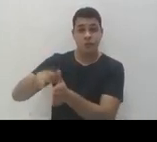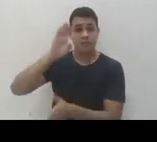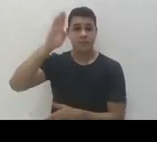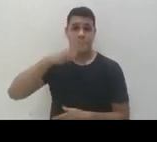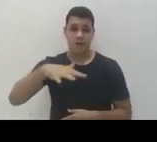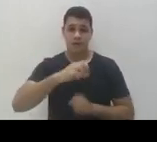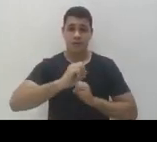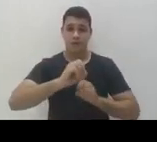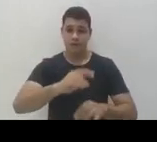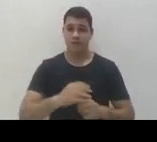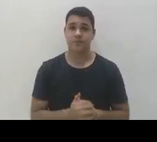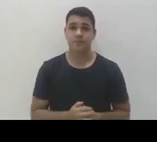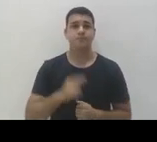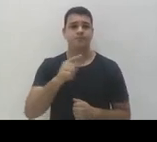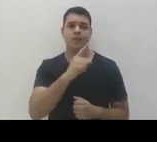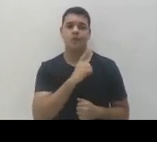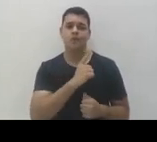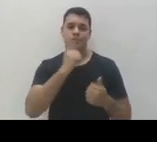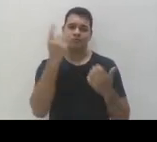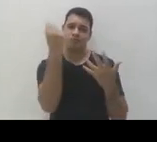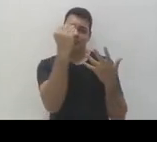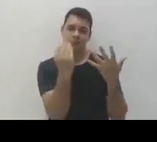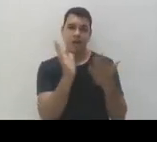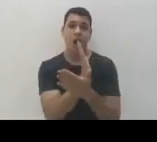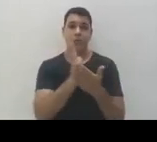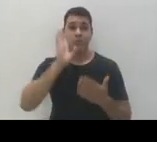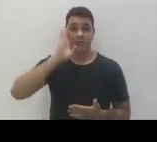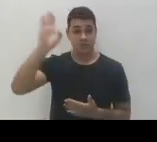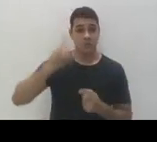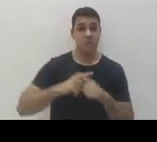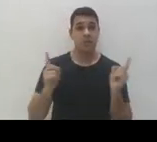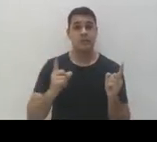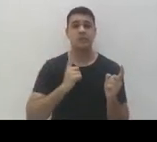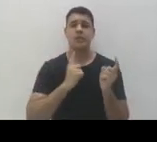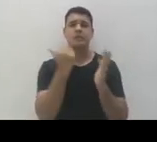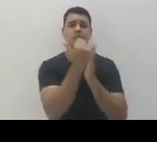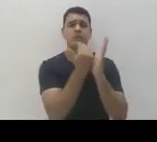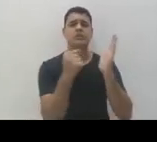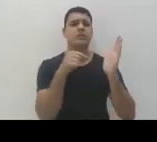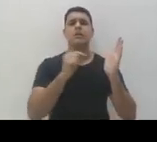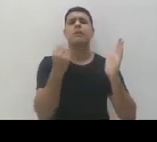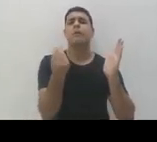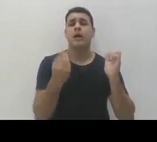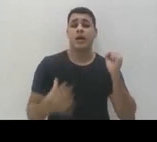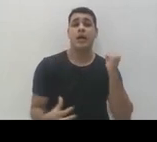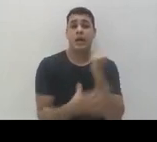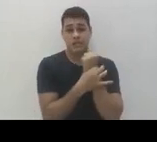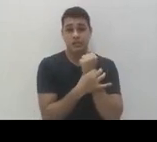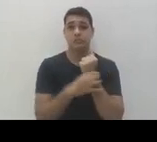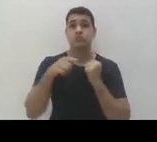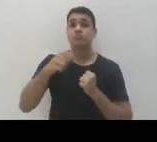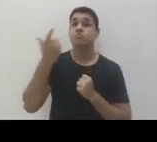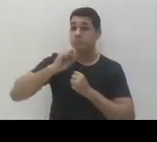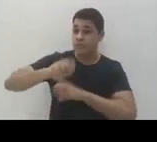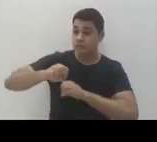Eu destaquei aqui alguns principais, mas de forma geral as diretrizes querem garantir que a educação seja acessível